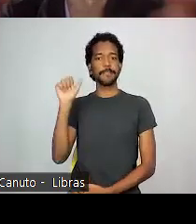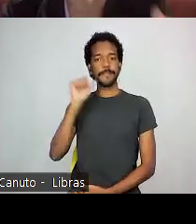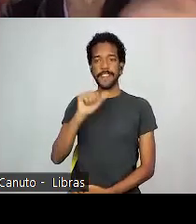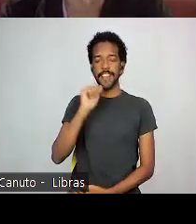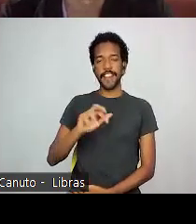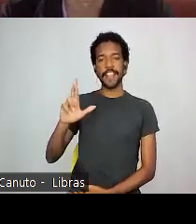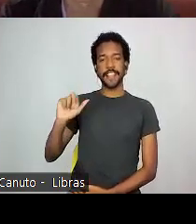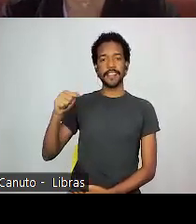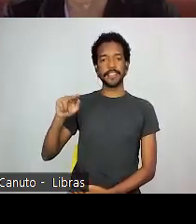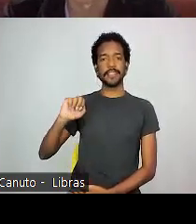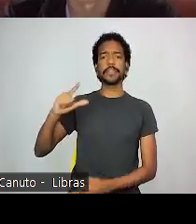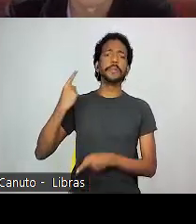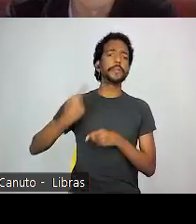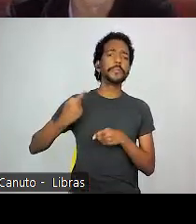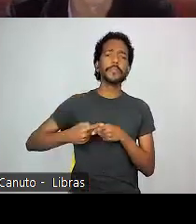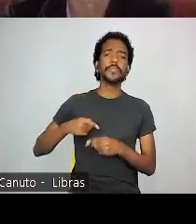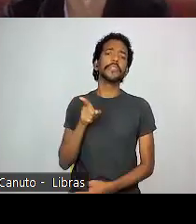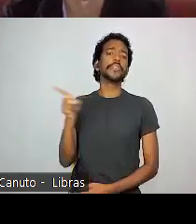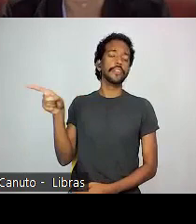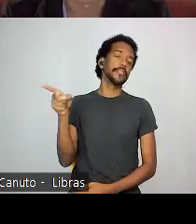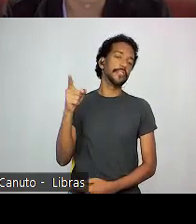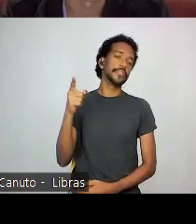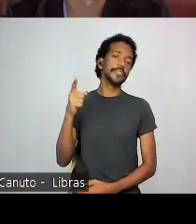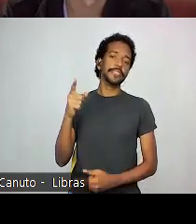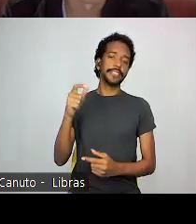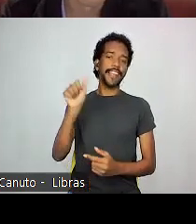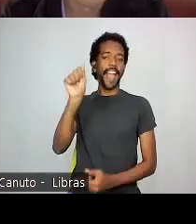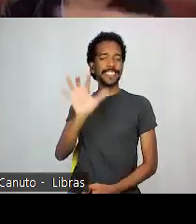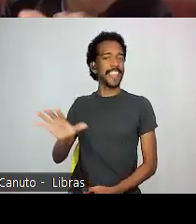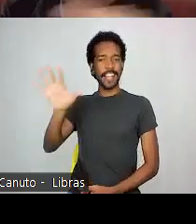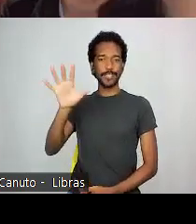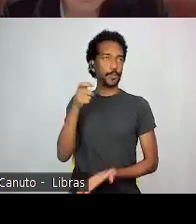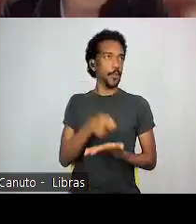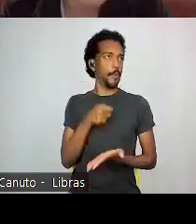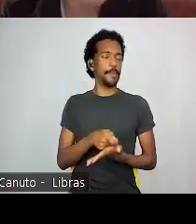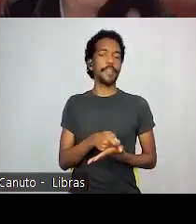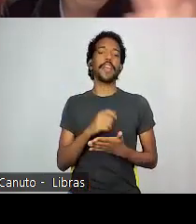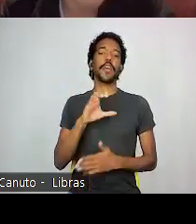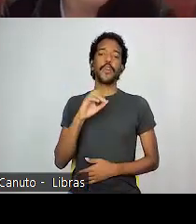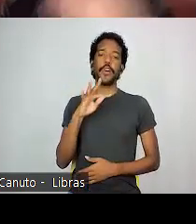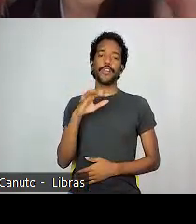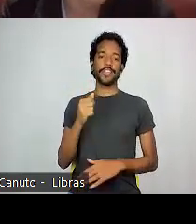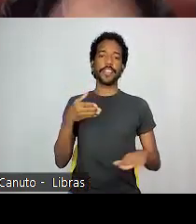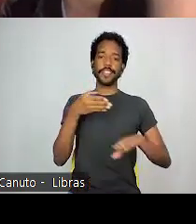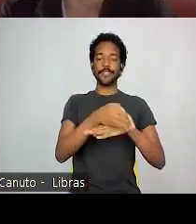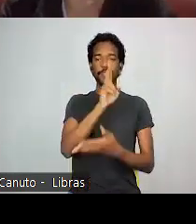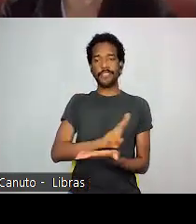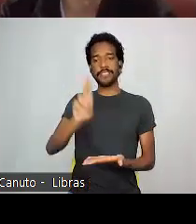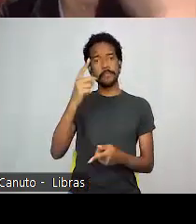diz por que os asiáticos não exigem cotas nas universidades. E aí, uma imagem mostrando uma